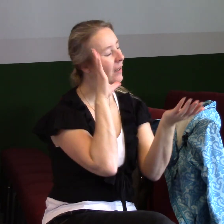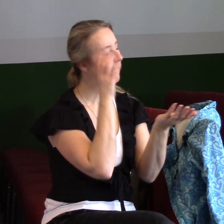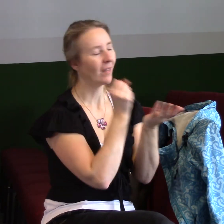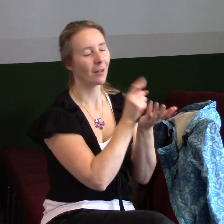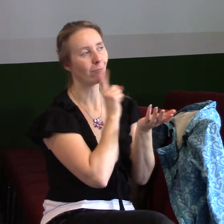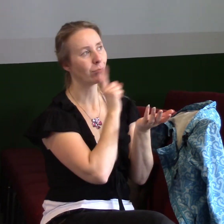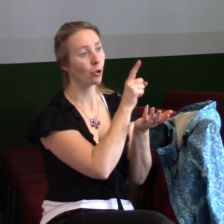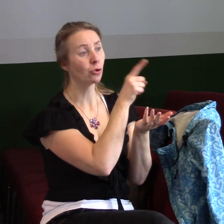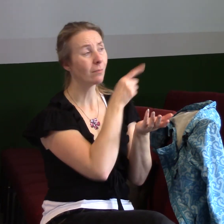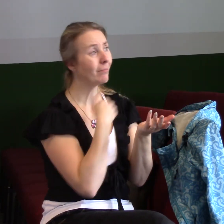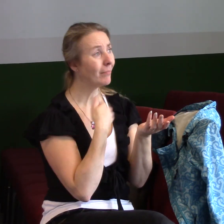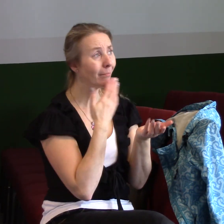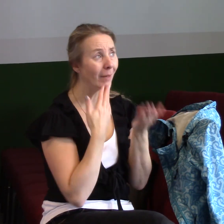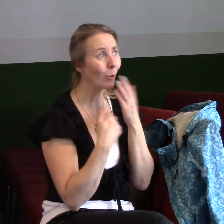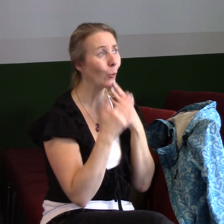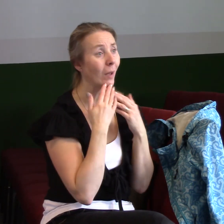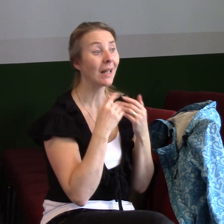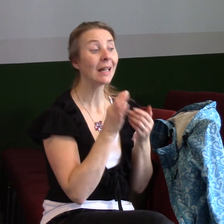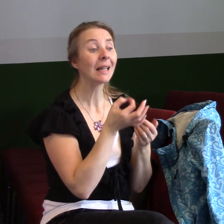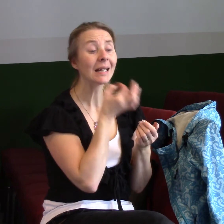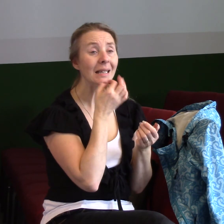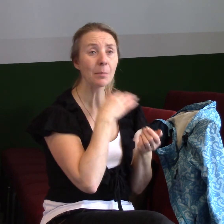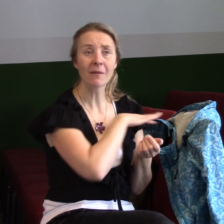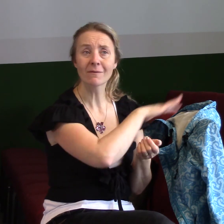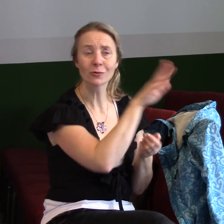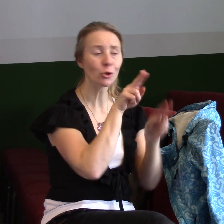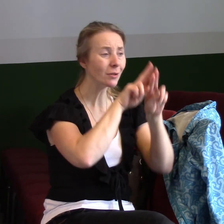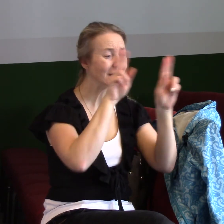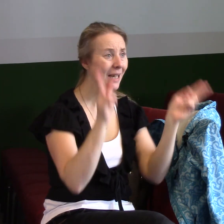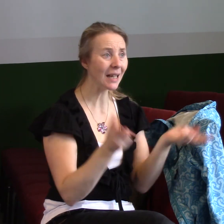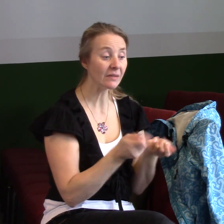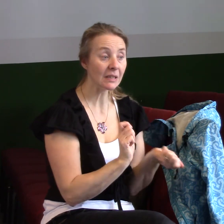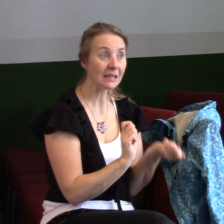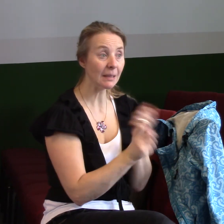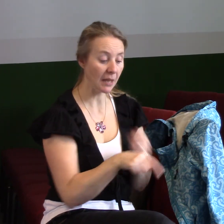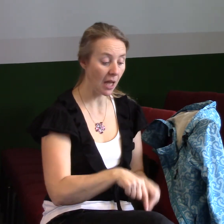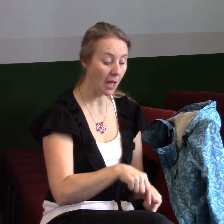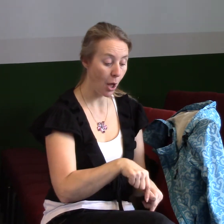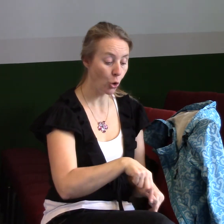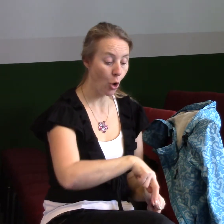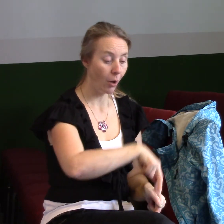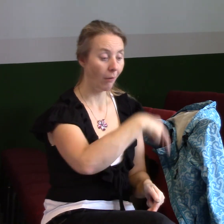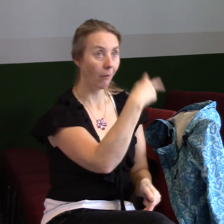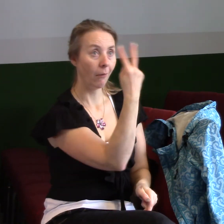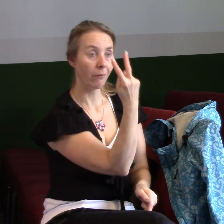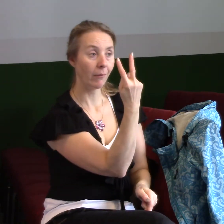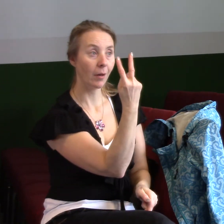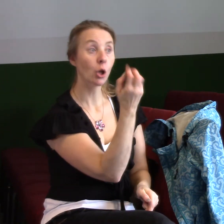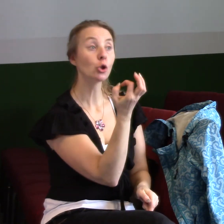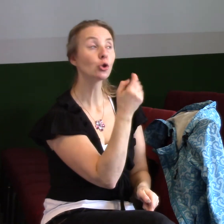Víra v to, že i kdyby celý svět se obrátil z hůru nohama, tak jeho zaslíbení, to, co řekl, mě stále